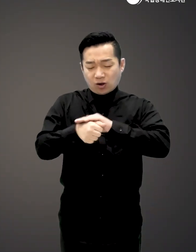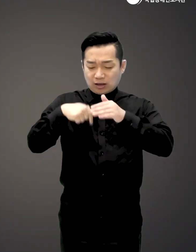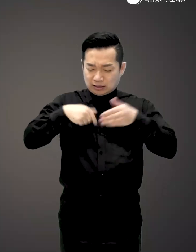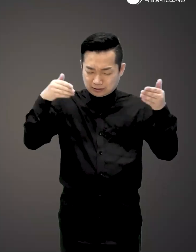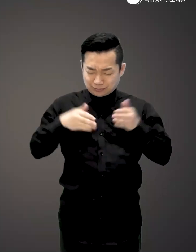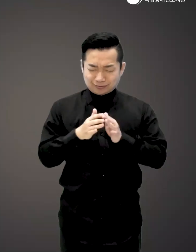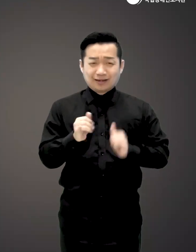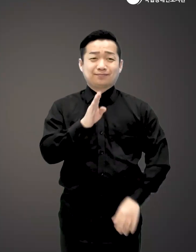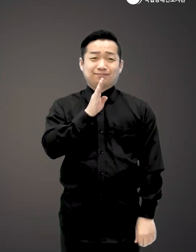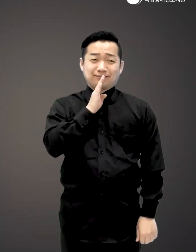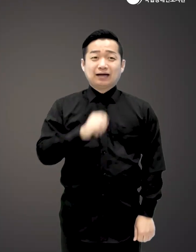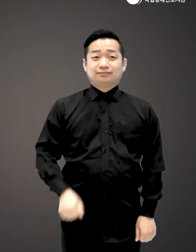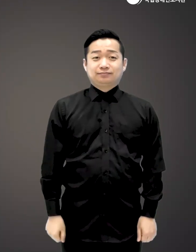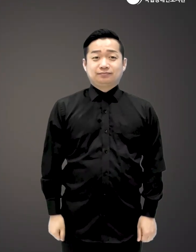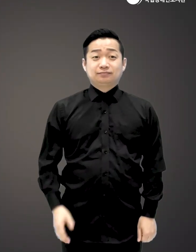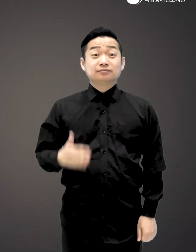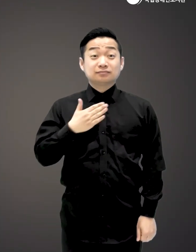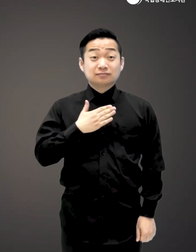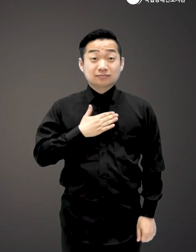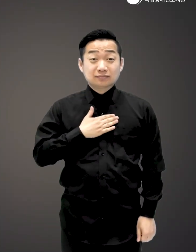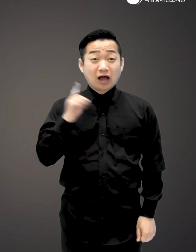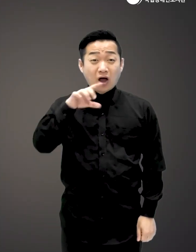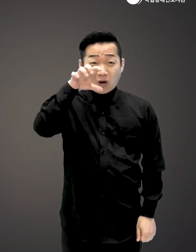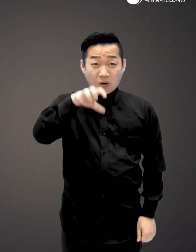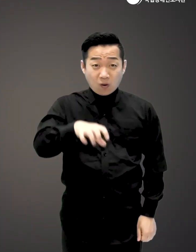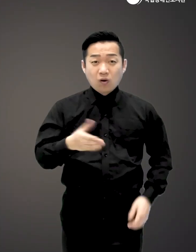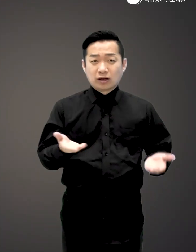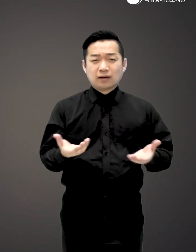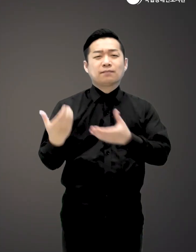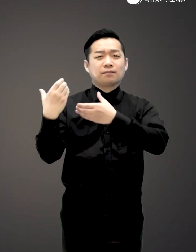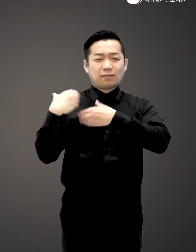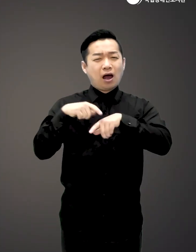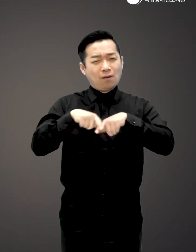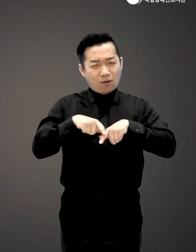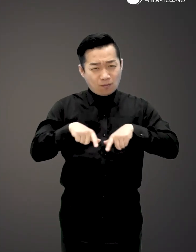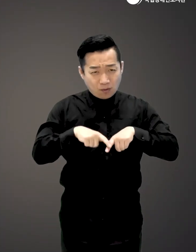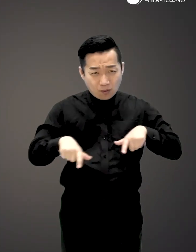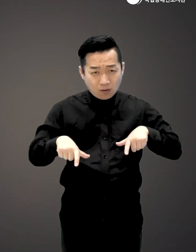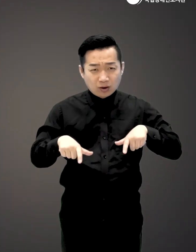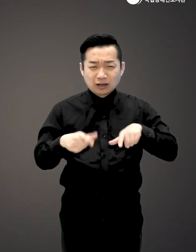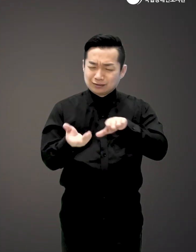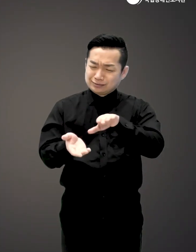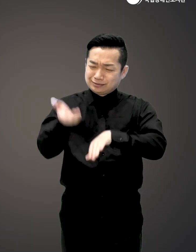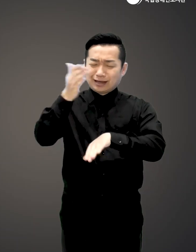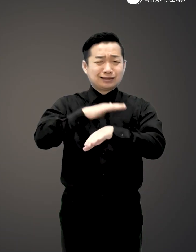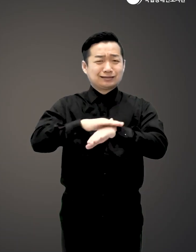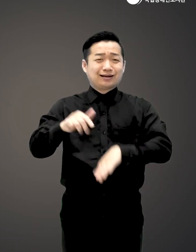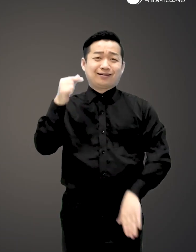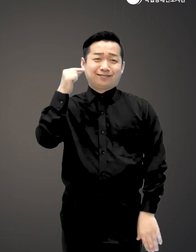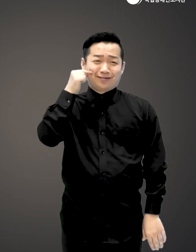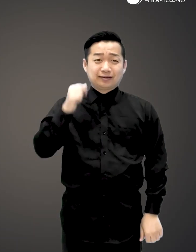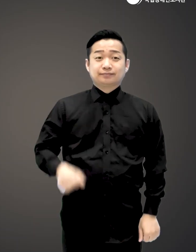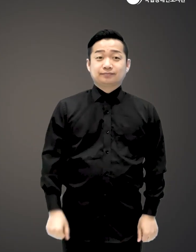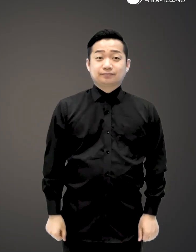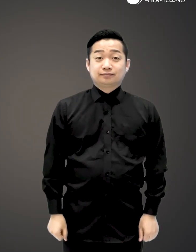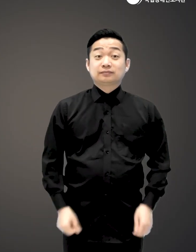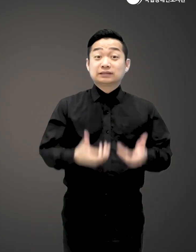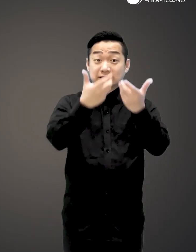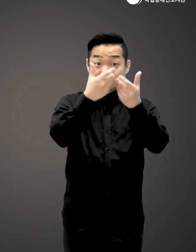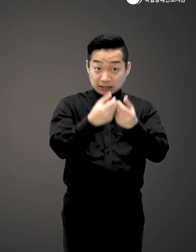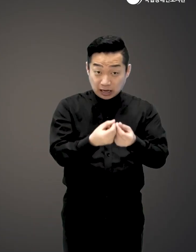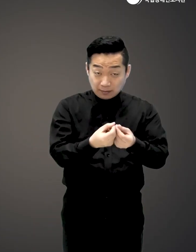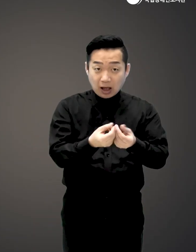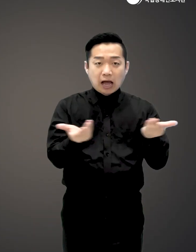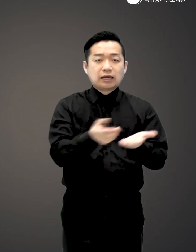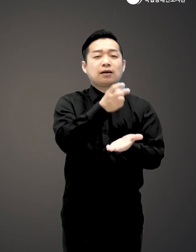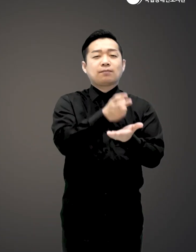저는 어디서든 해야 할 일은 무난히 했지만 그 이상을 하진 못했어요 예를